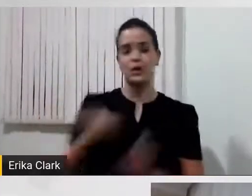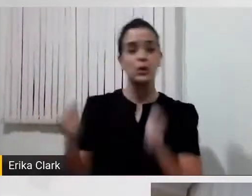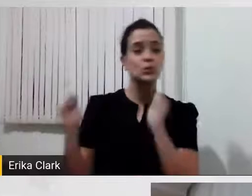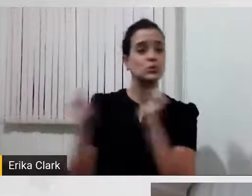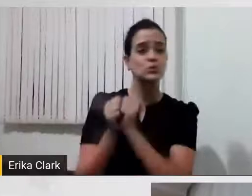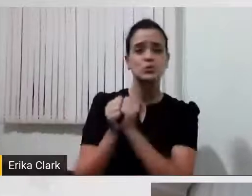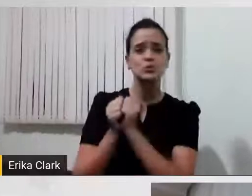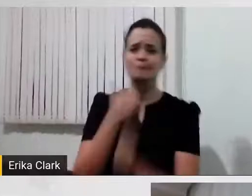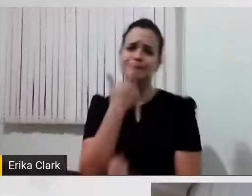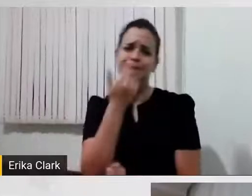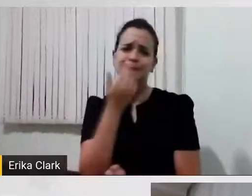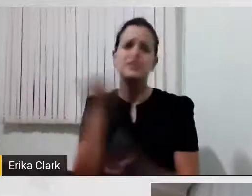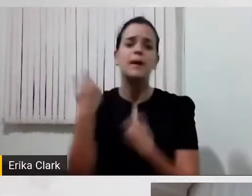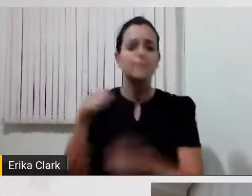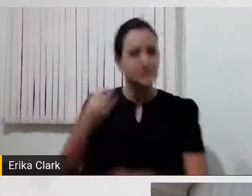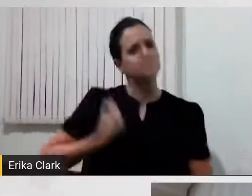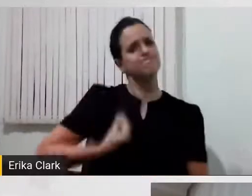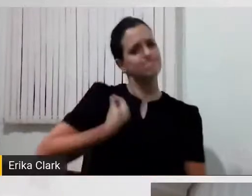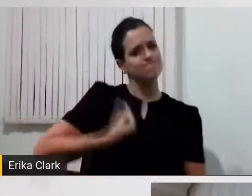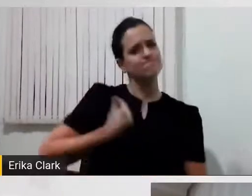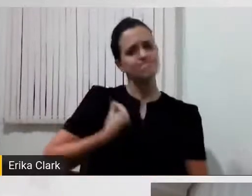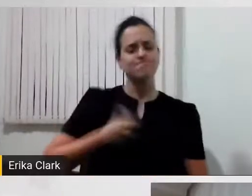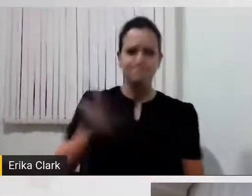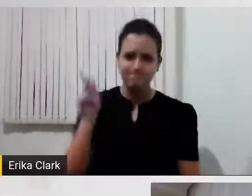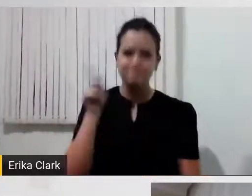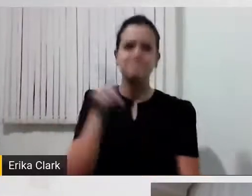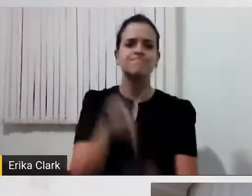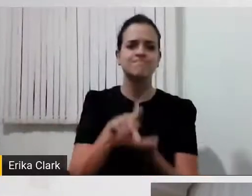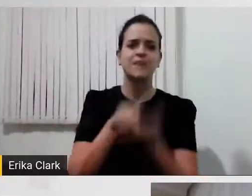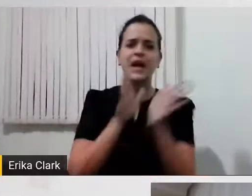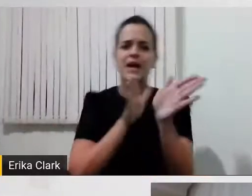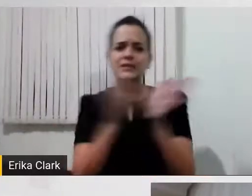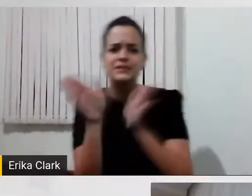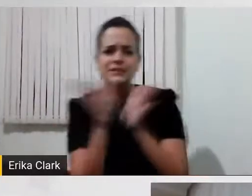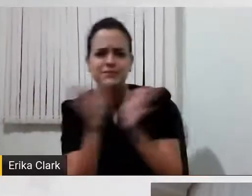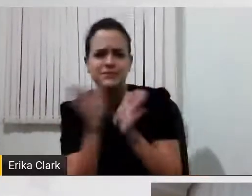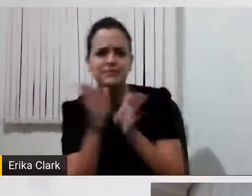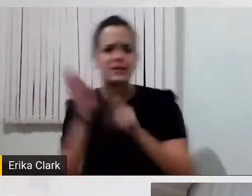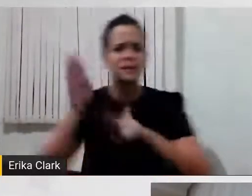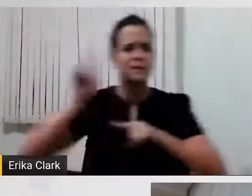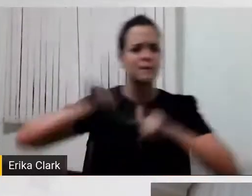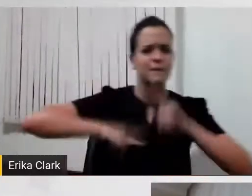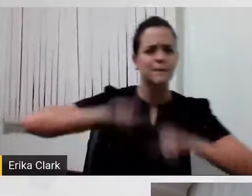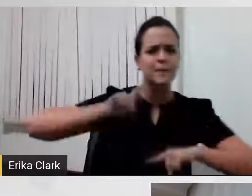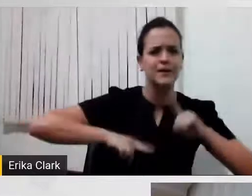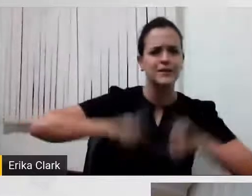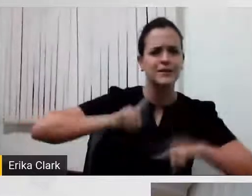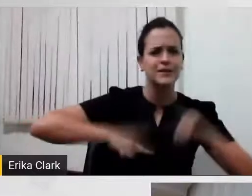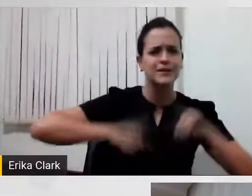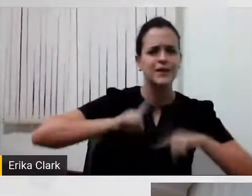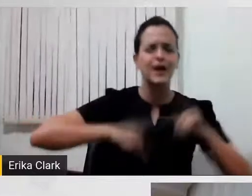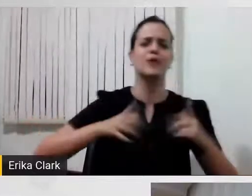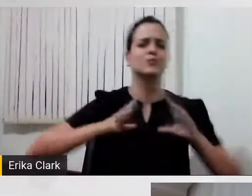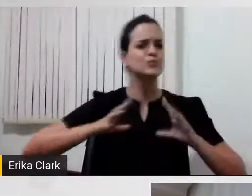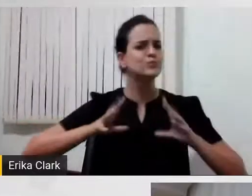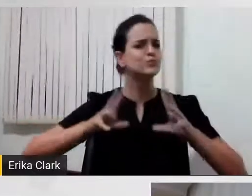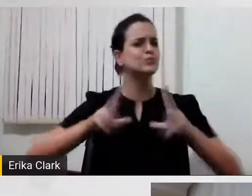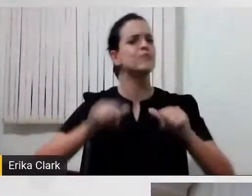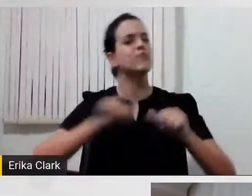pensar em acessibilidade, pensar em recursos, pensar é um desafio grande, mas tão